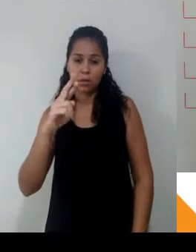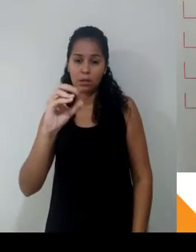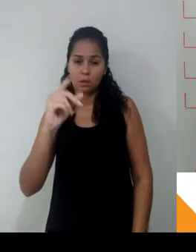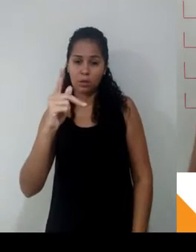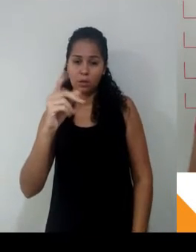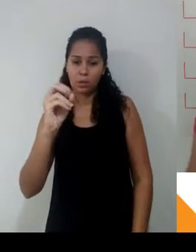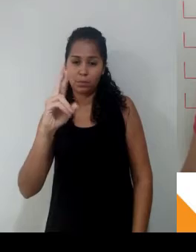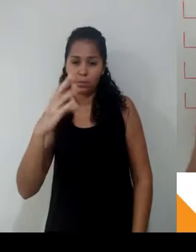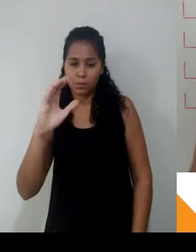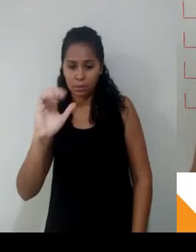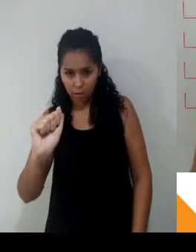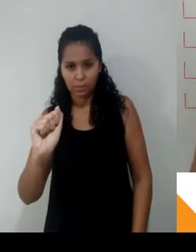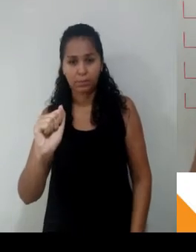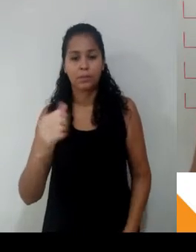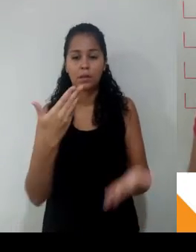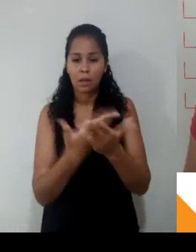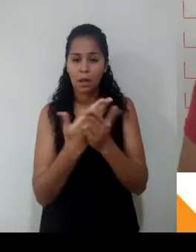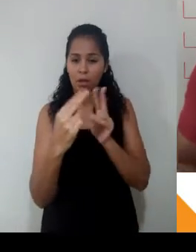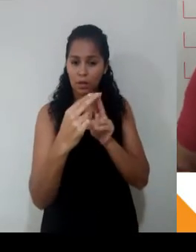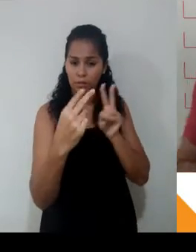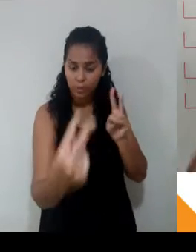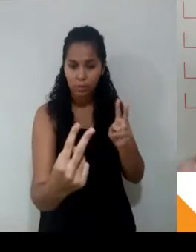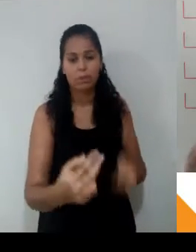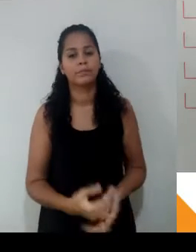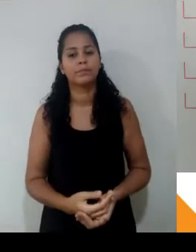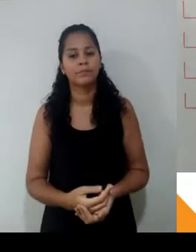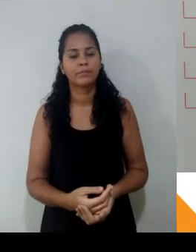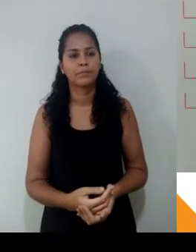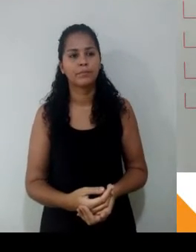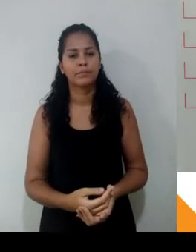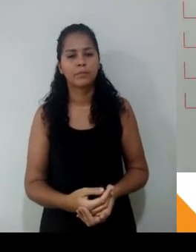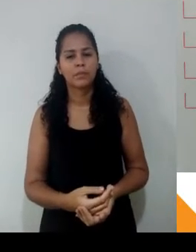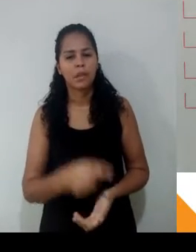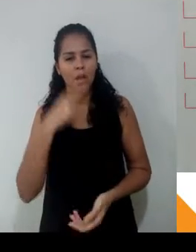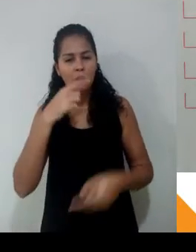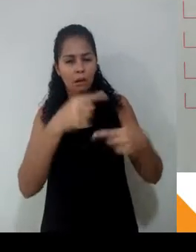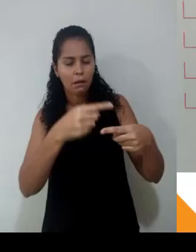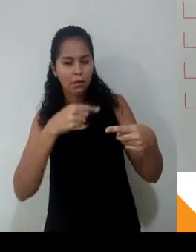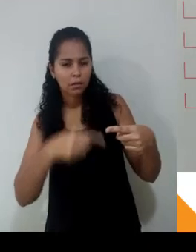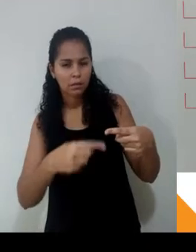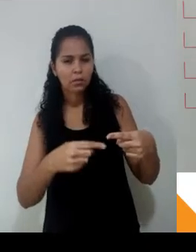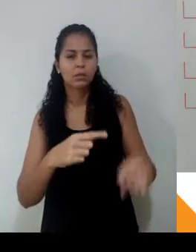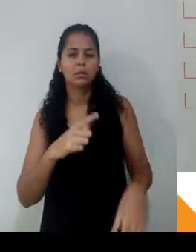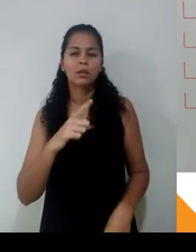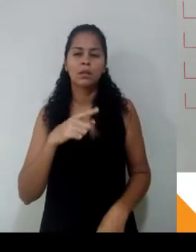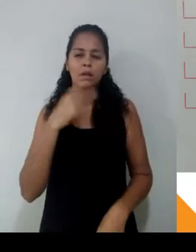nossa semana 2 de aula virtual. Dá uma olhada aqui comigo rapidamente. Quando a gente vai falar de razão, a gente está falando da ideia de